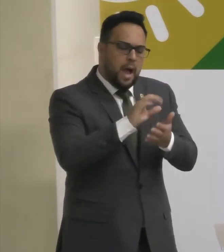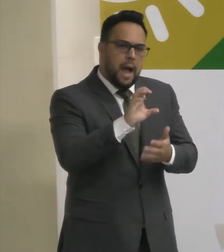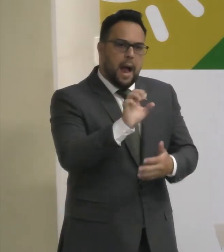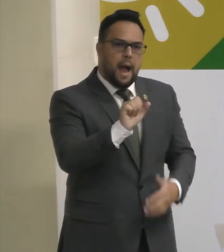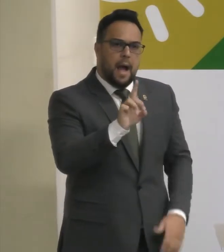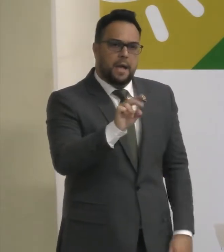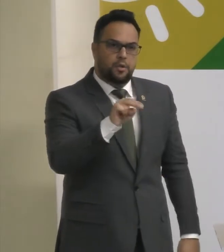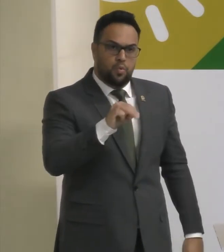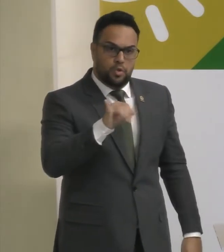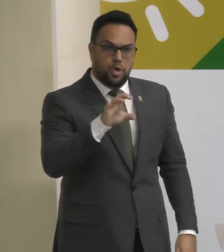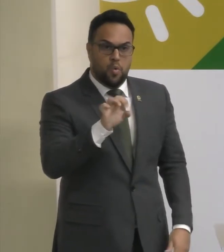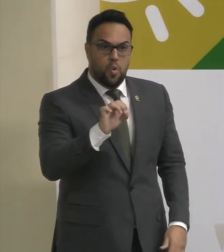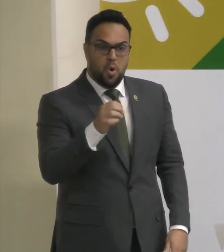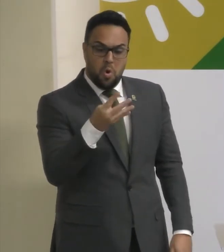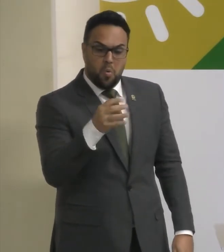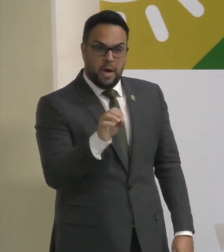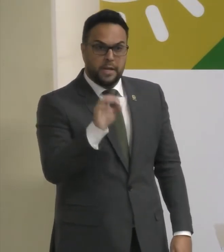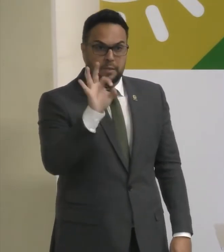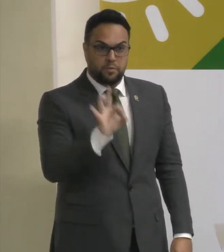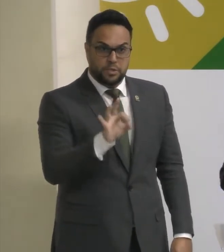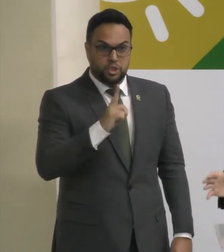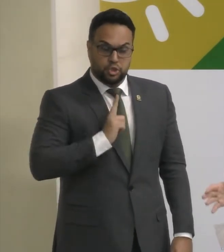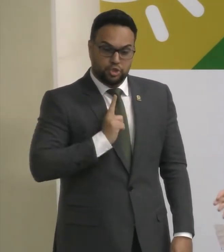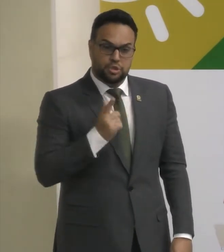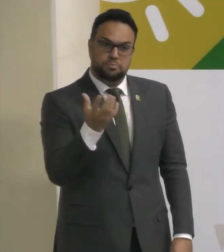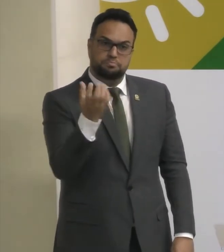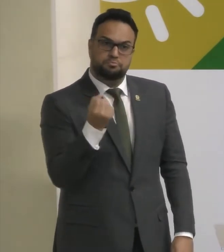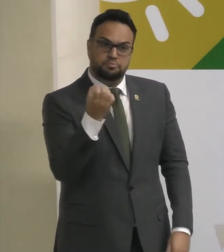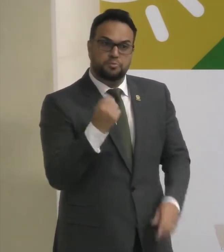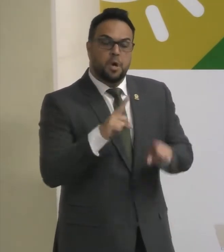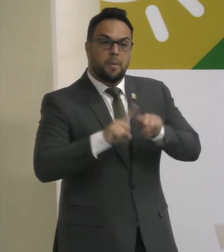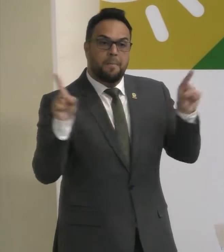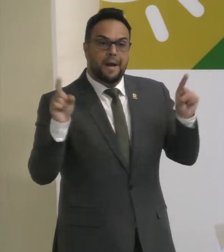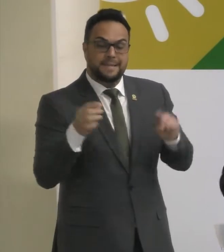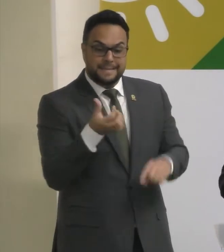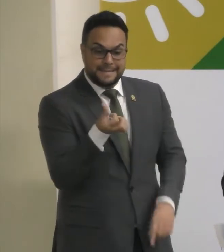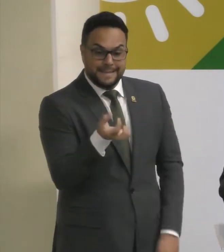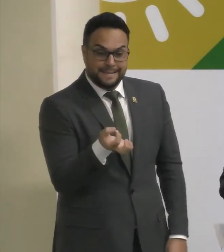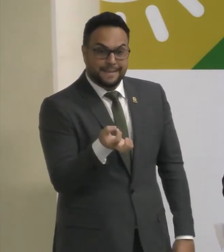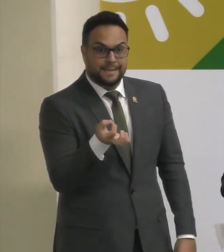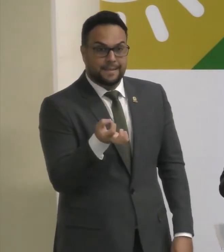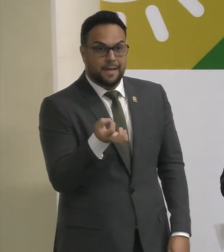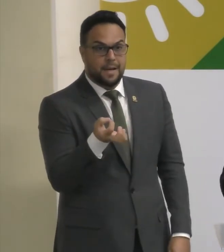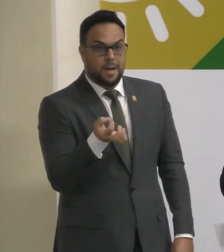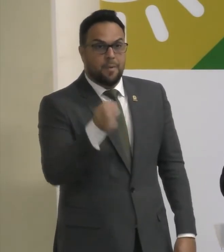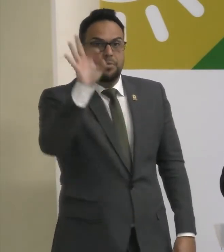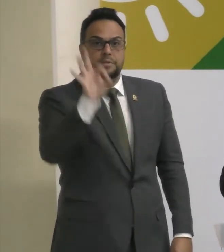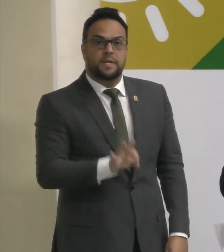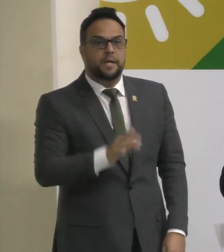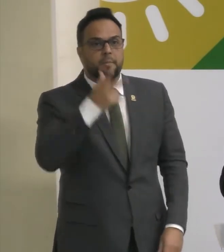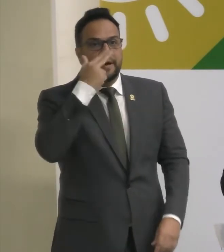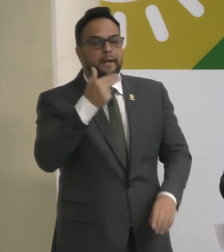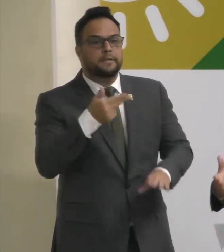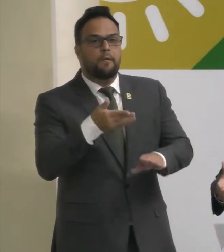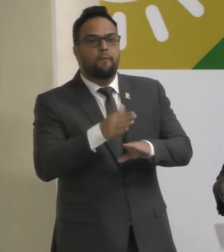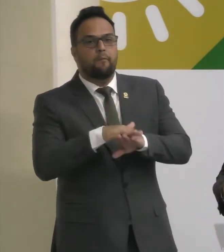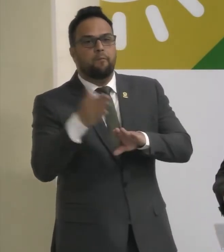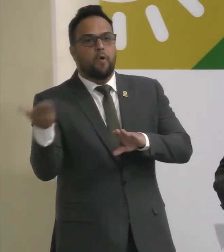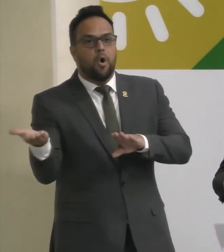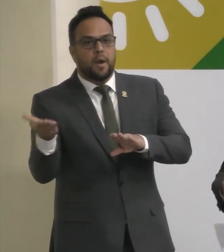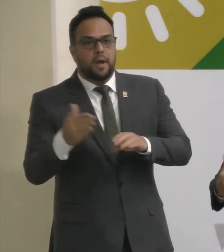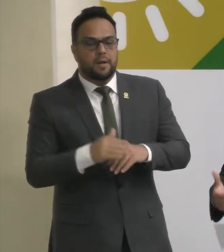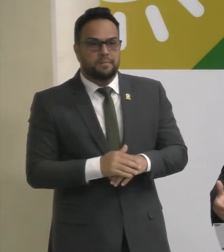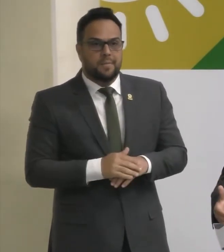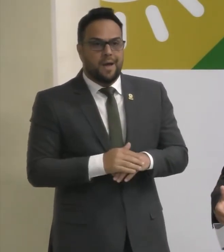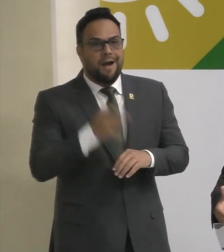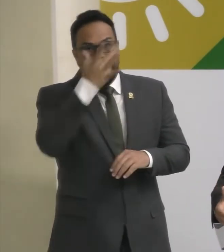% Recebiam Benefício E 60% Estavam fora E quando ele Foi procurar Saber Ele viu Que as pessoas Estavam fora Pela